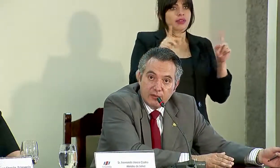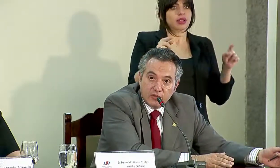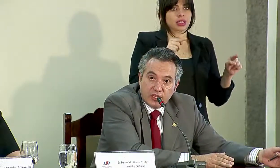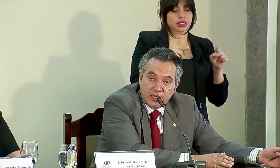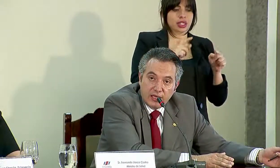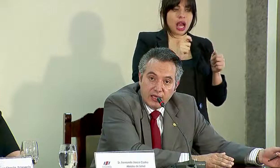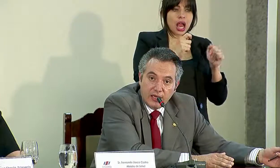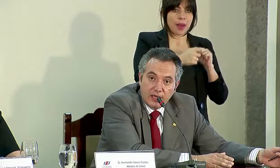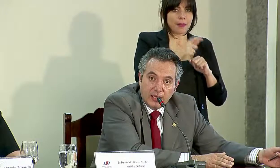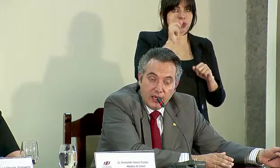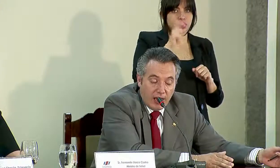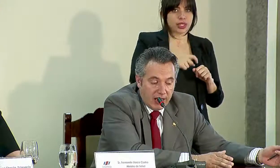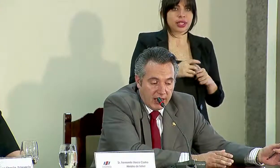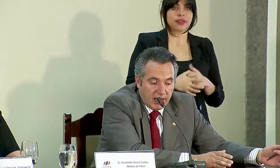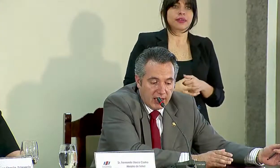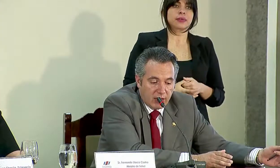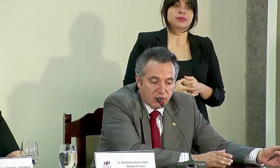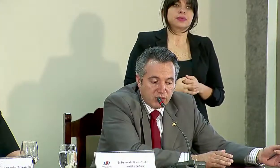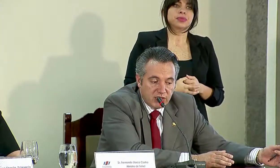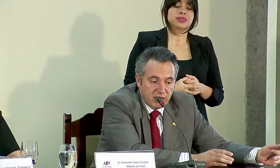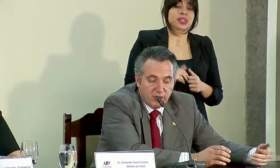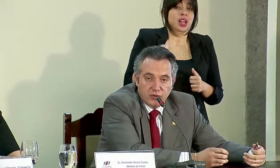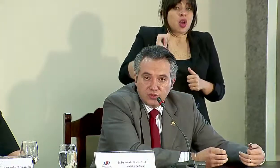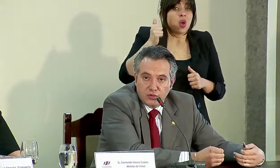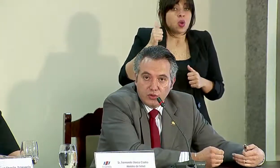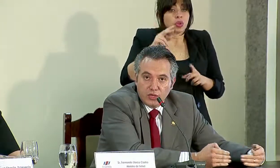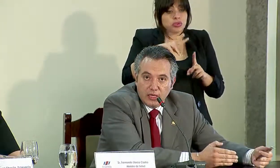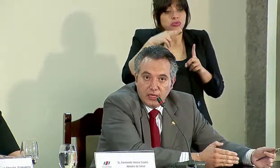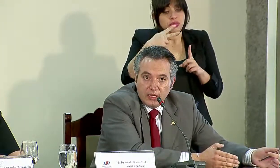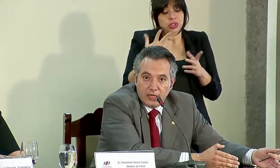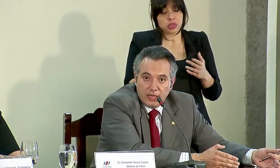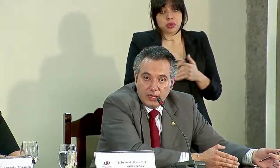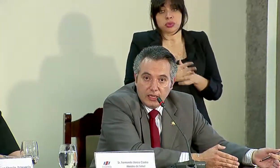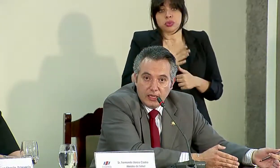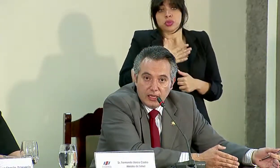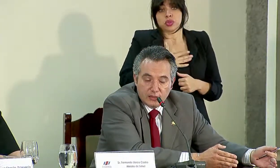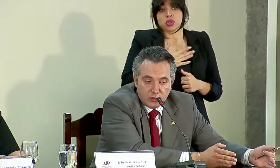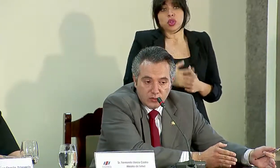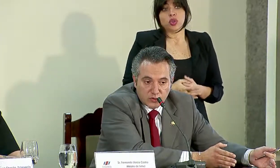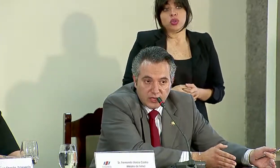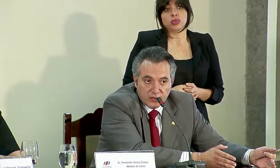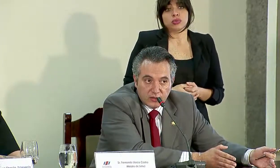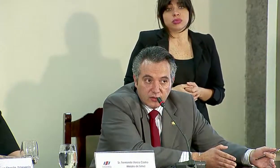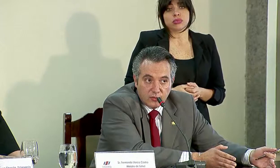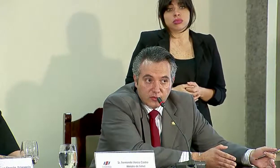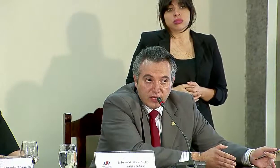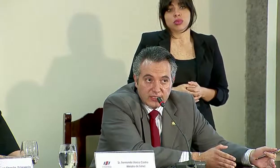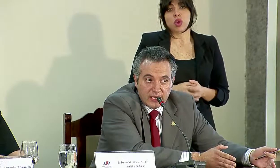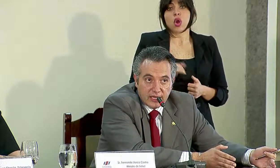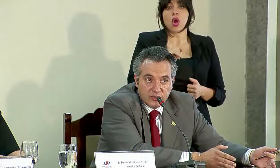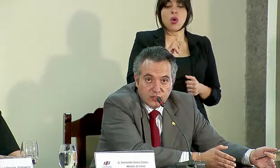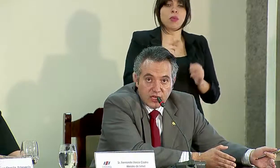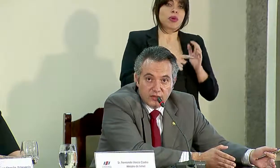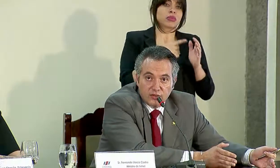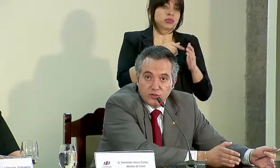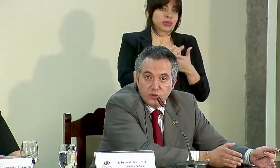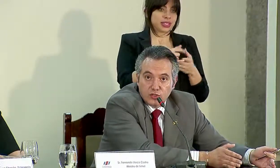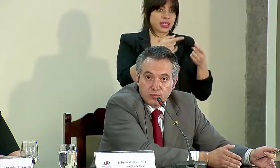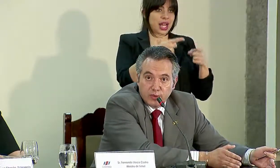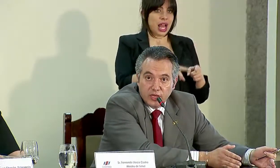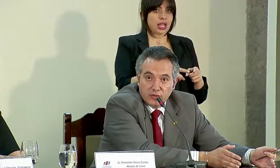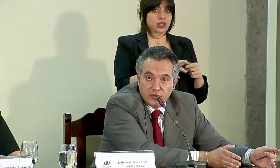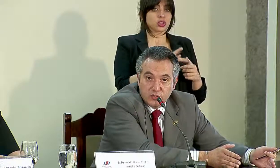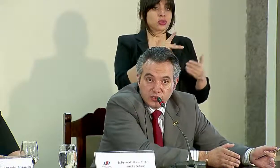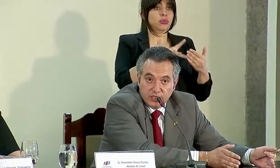cantidad de cambios que hay que… En otro sentido, yo, como suelen ser en estos casos,